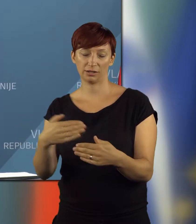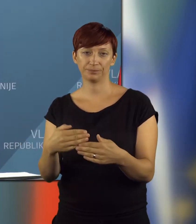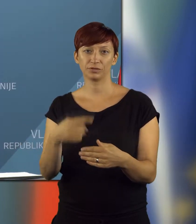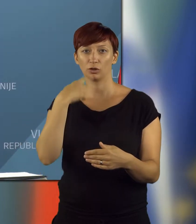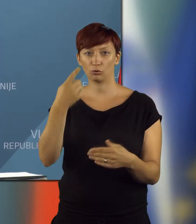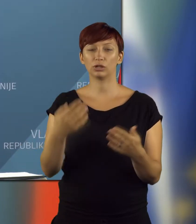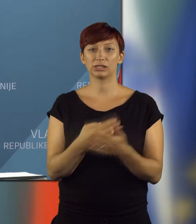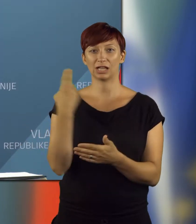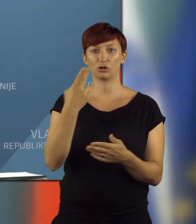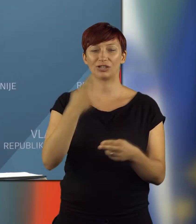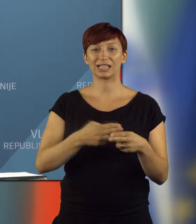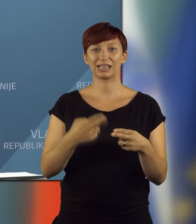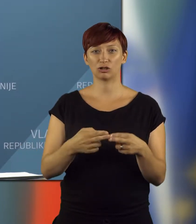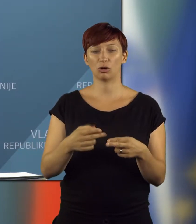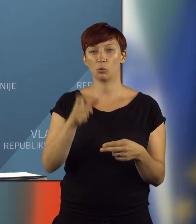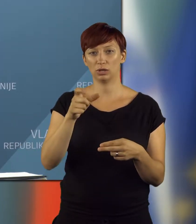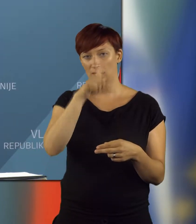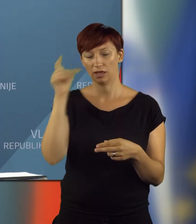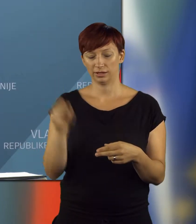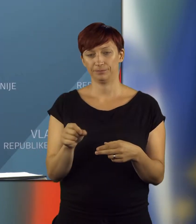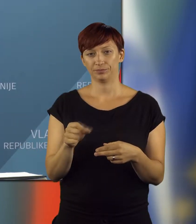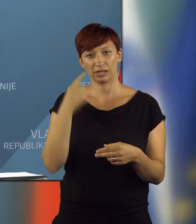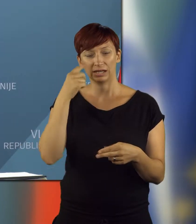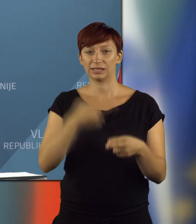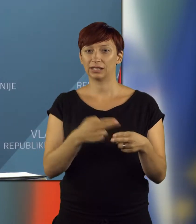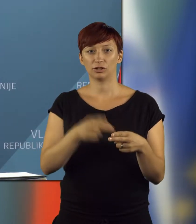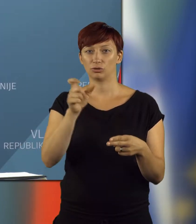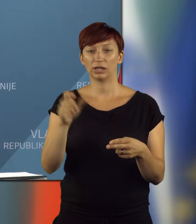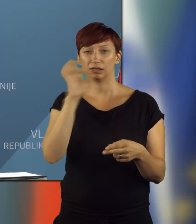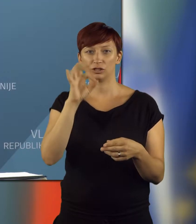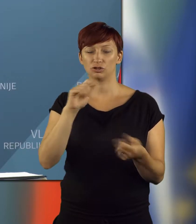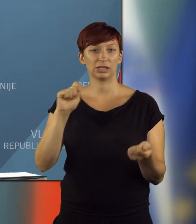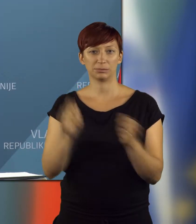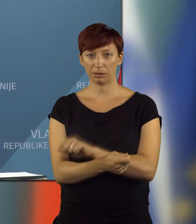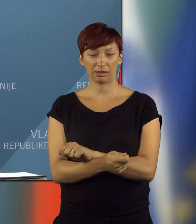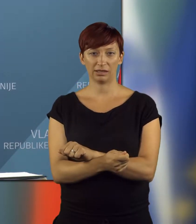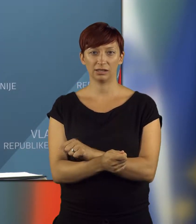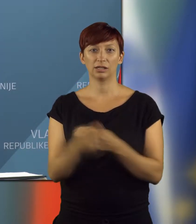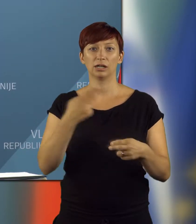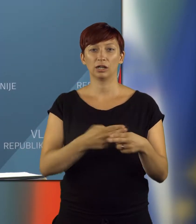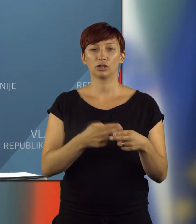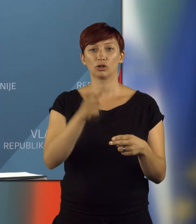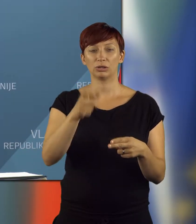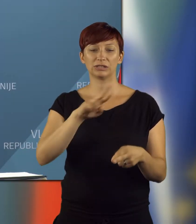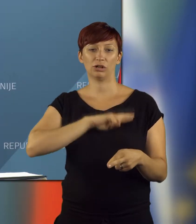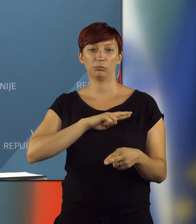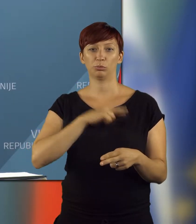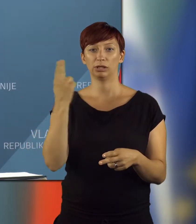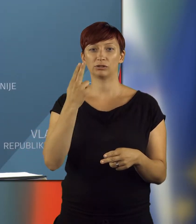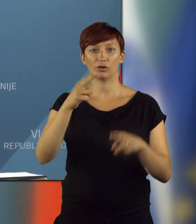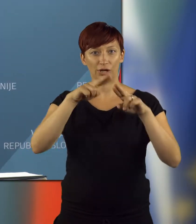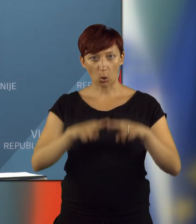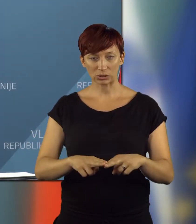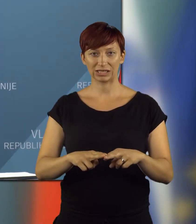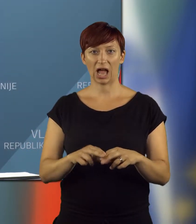strani, govorim za slovenske državljane, glede državljanstva, ne spremenilo nič, torej državljanstvo Republike